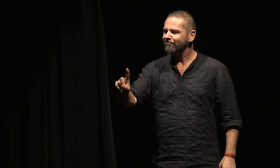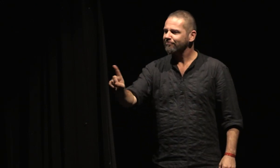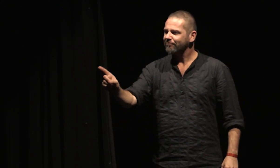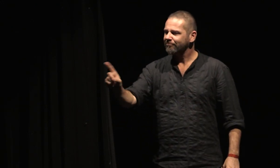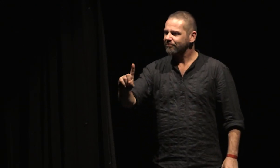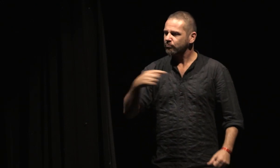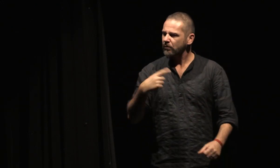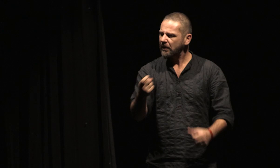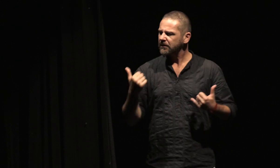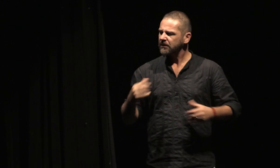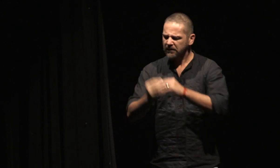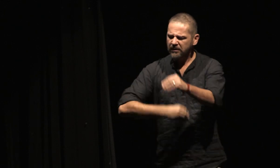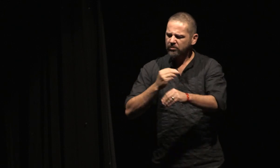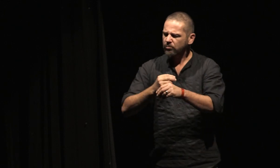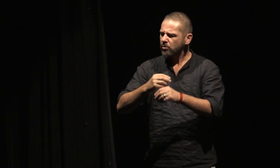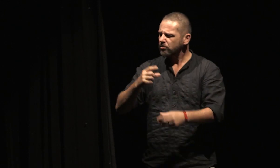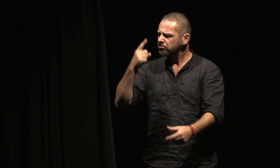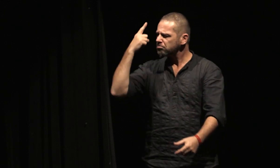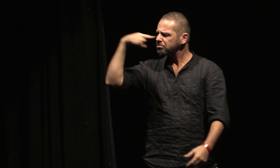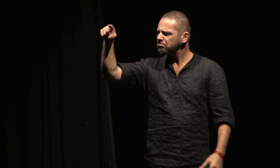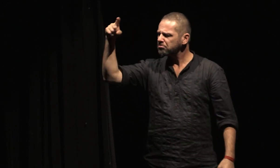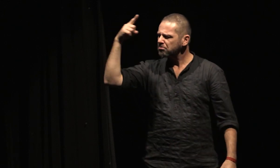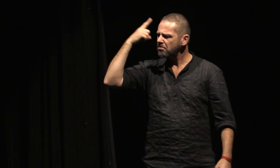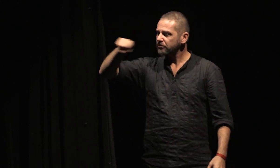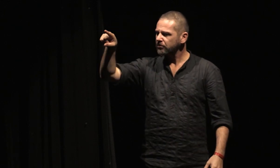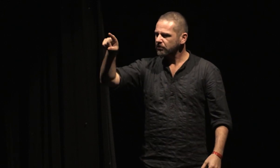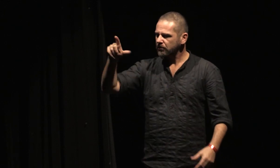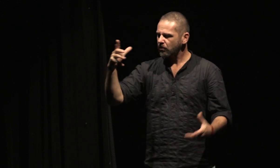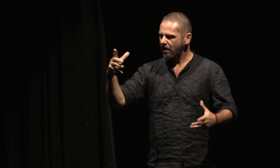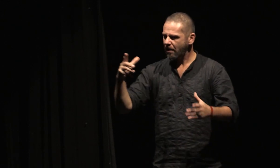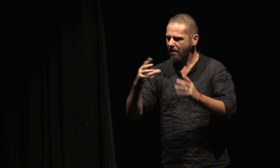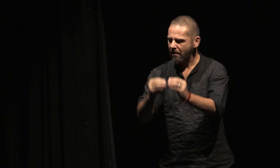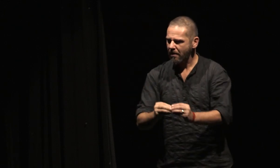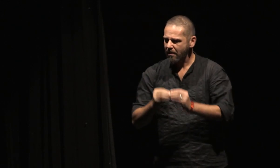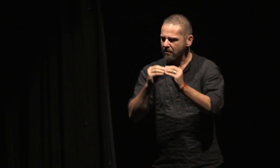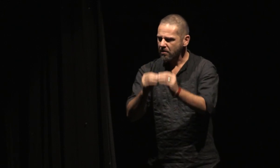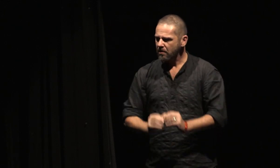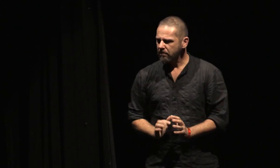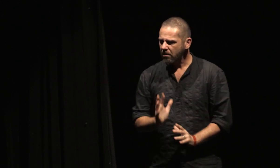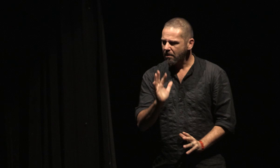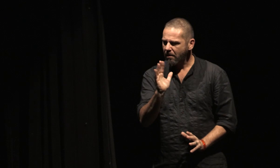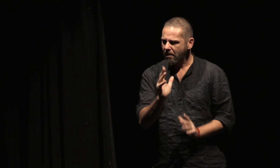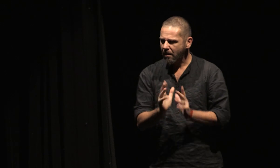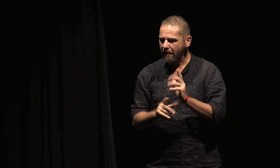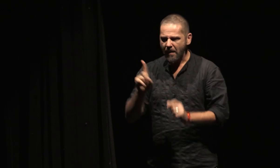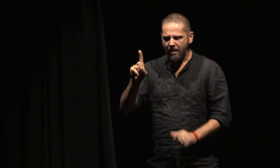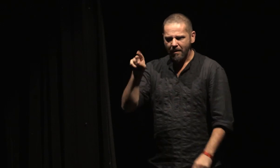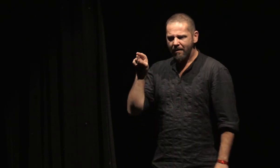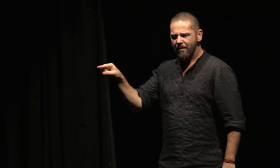enflammé. On m'a enseigné à aimer son amour. Mais je n'ai pas senti son cœur se fondre avec le mien. Je n'ai pas humé l